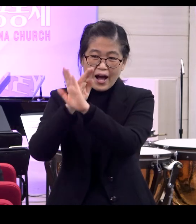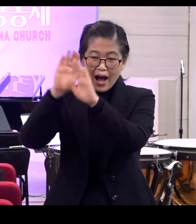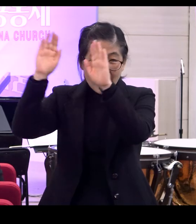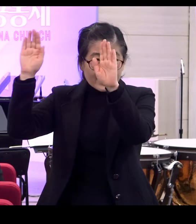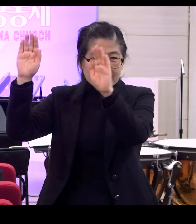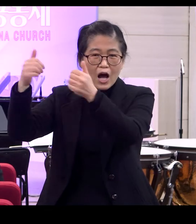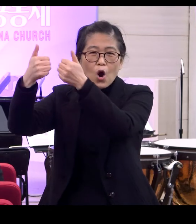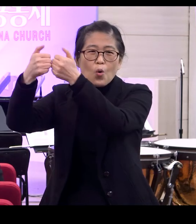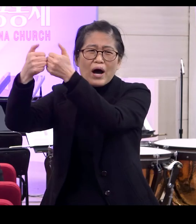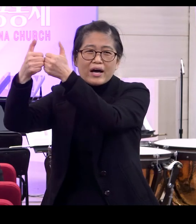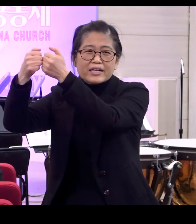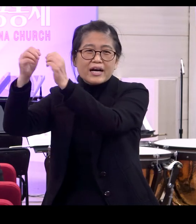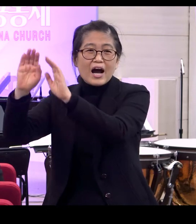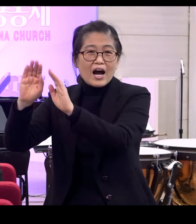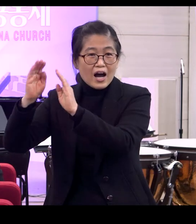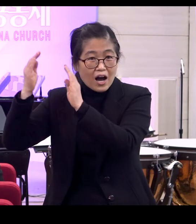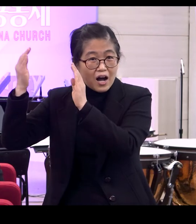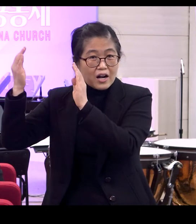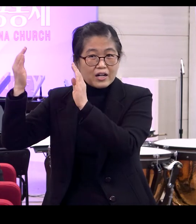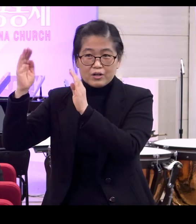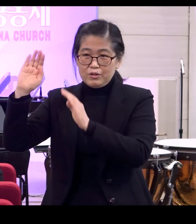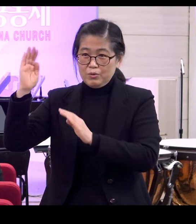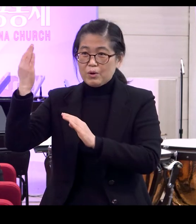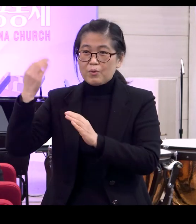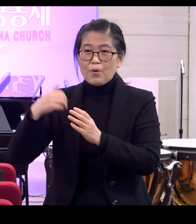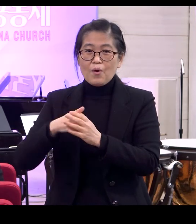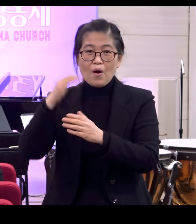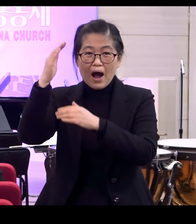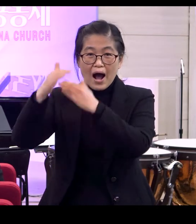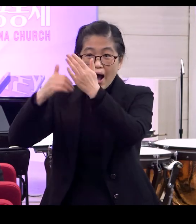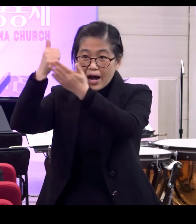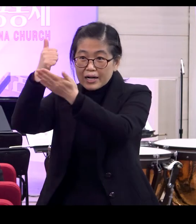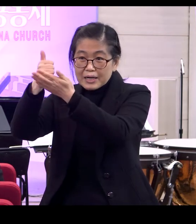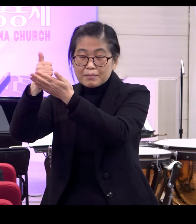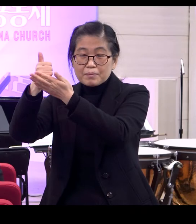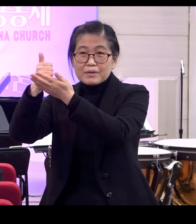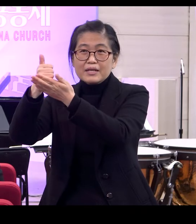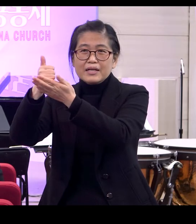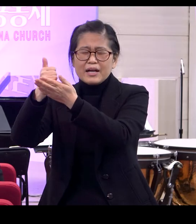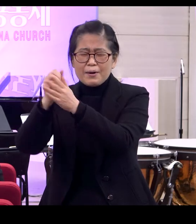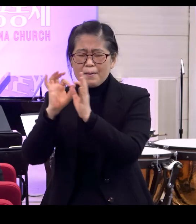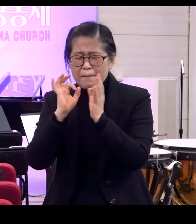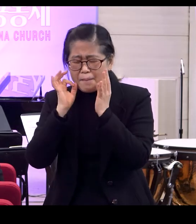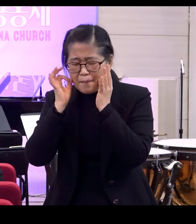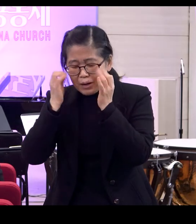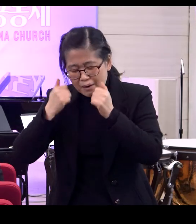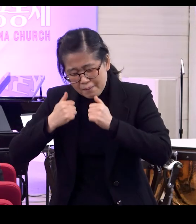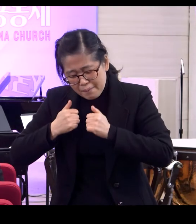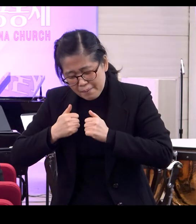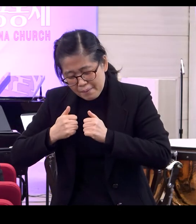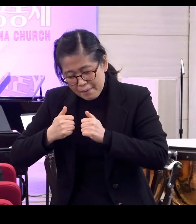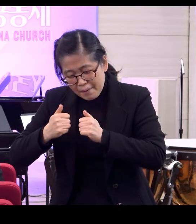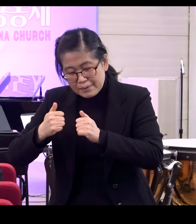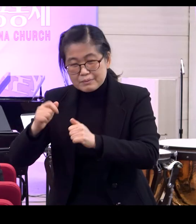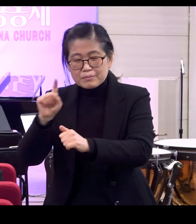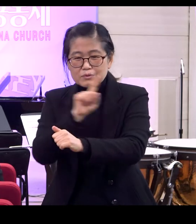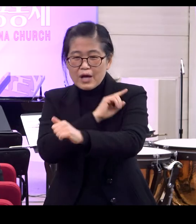어전회의가 열리고 하나님이 심혈을 기울여서 최고의 작품으로